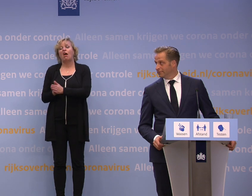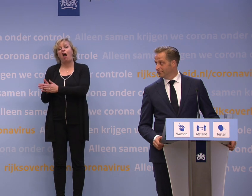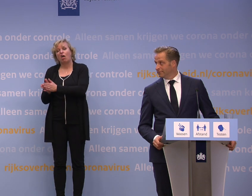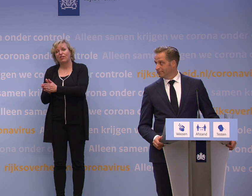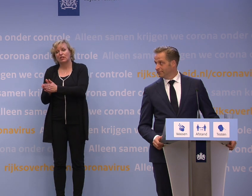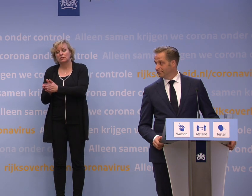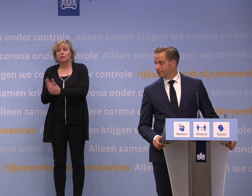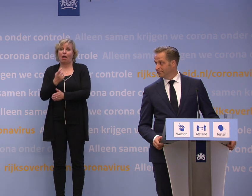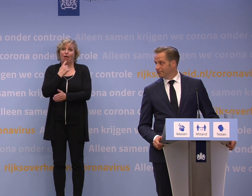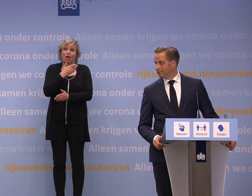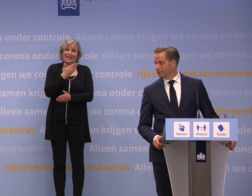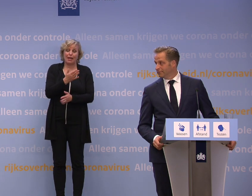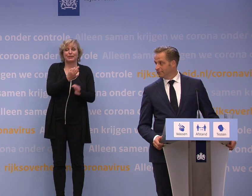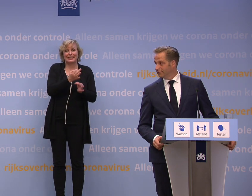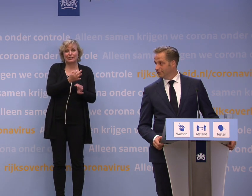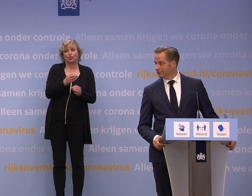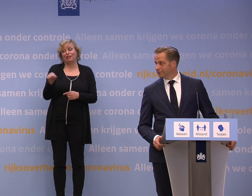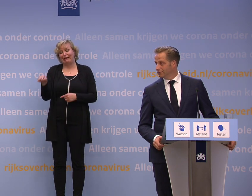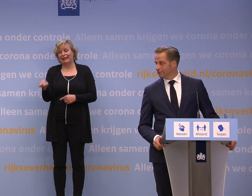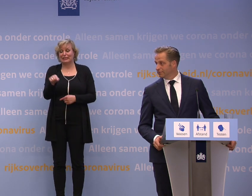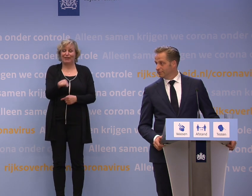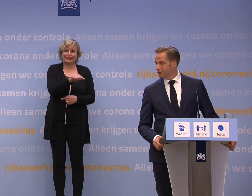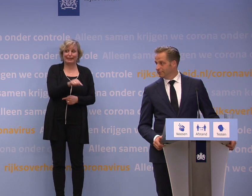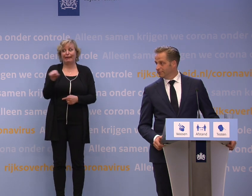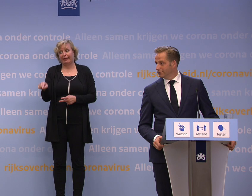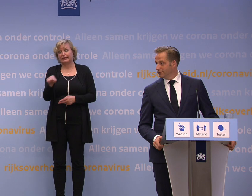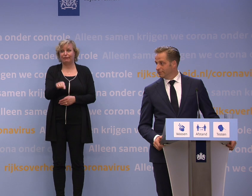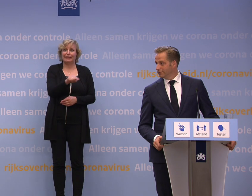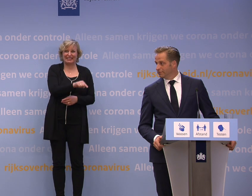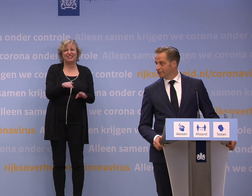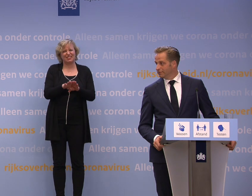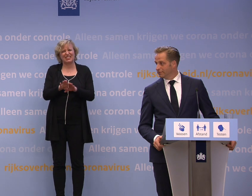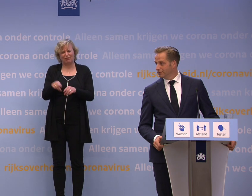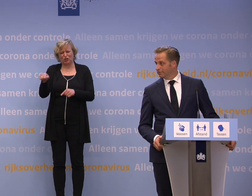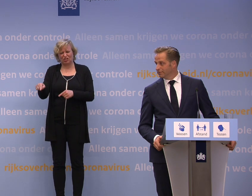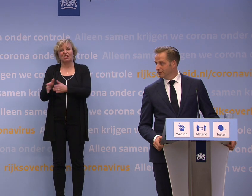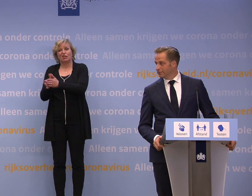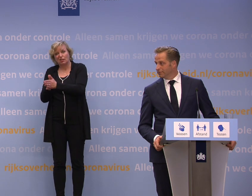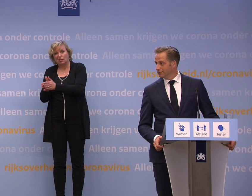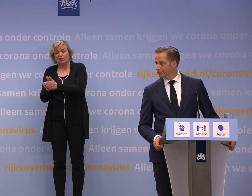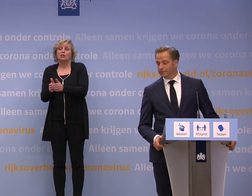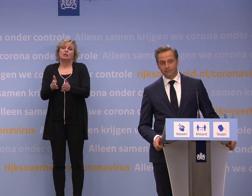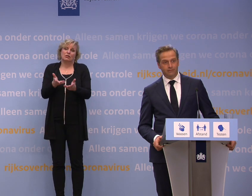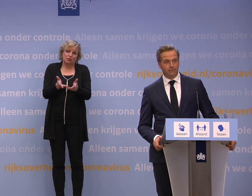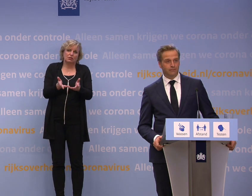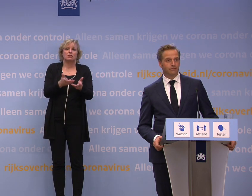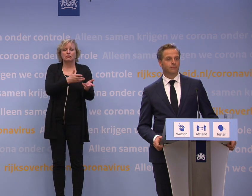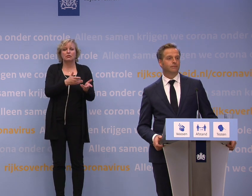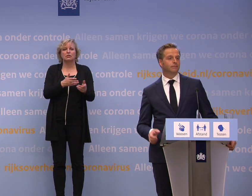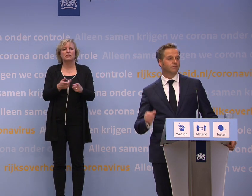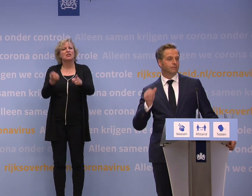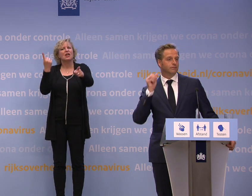en testen bij klachten, en daarom zit hij in de drie hoofdadviezen, om dat virus onder controle te houden. Maar het is vorig jaar dus